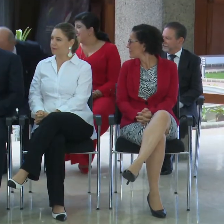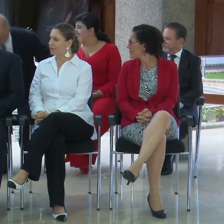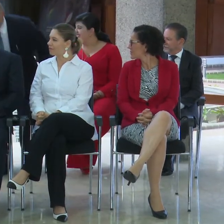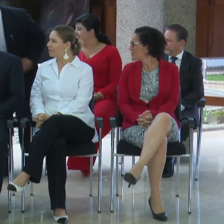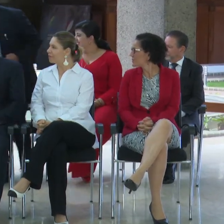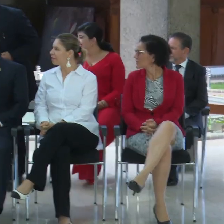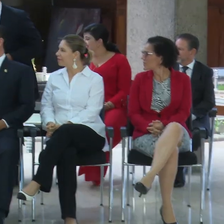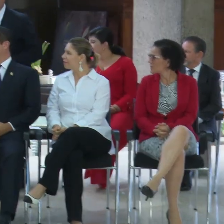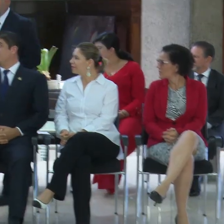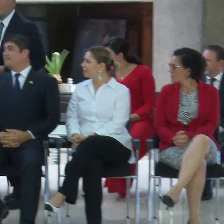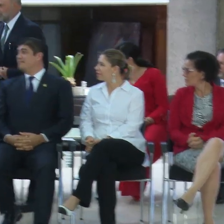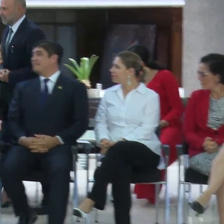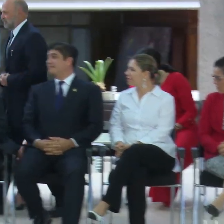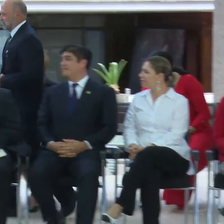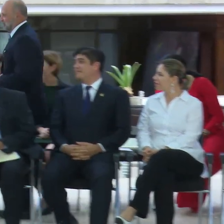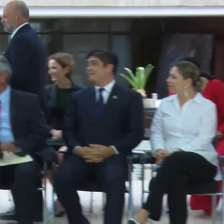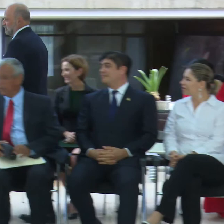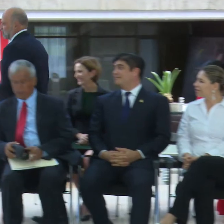Manuel Rodríguez.